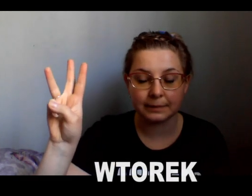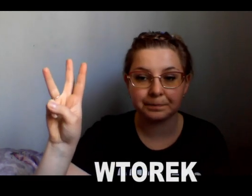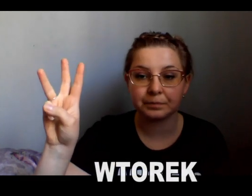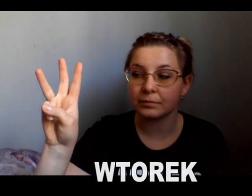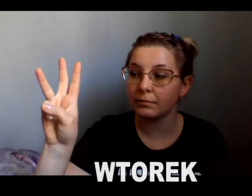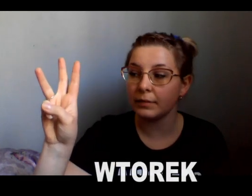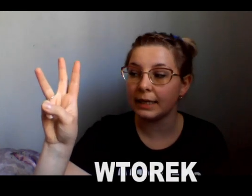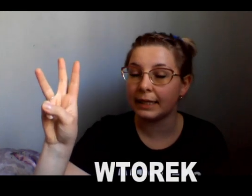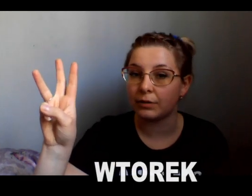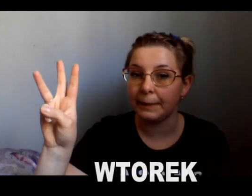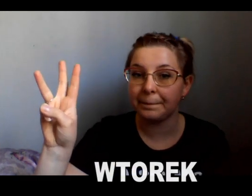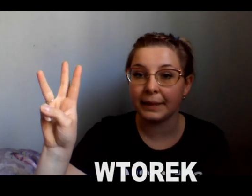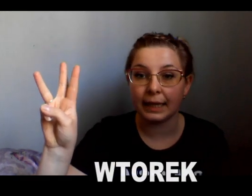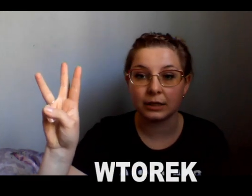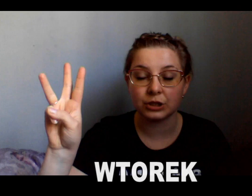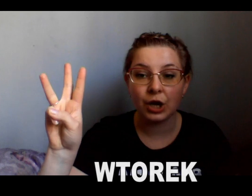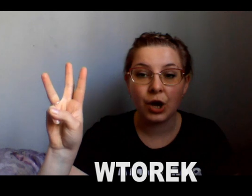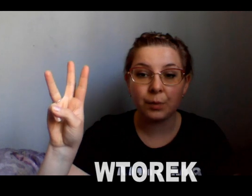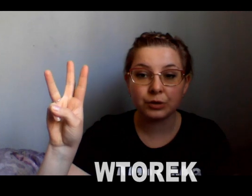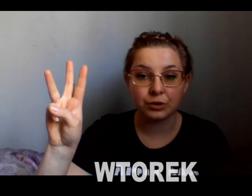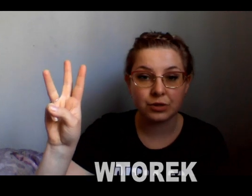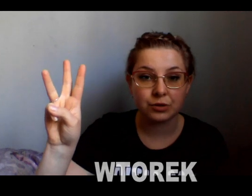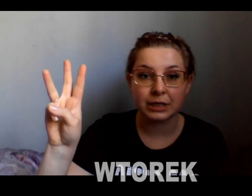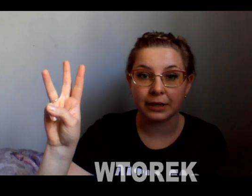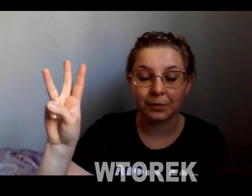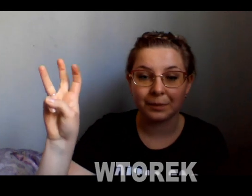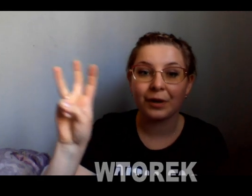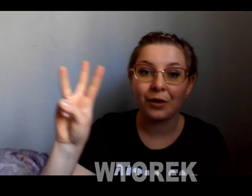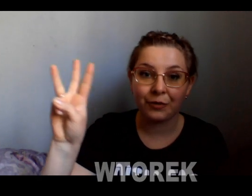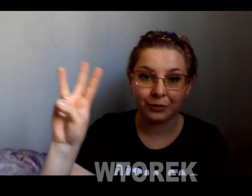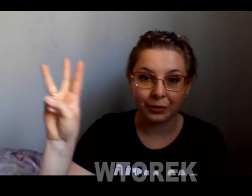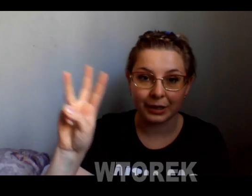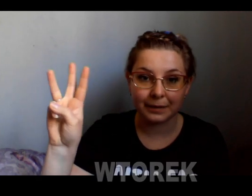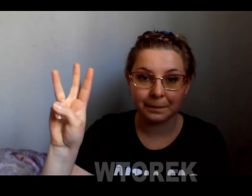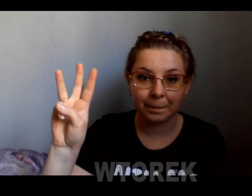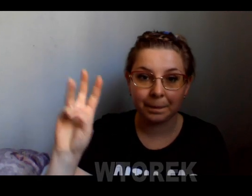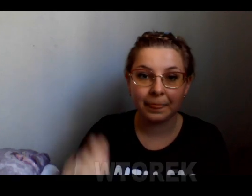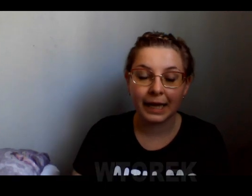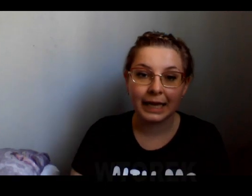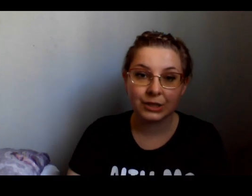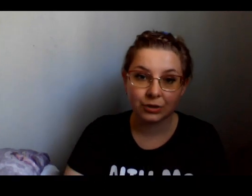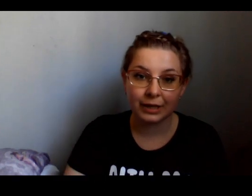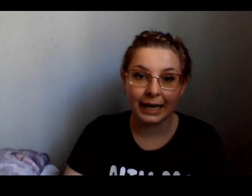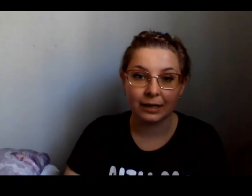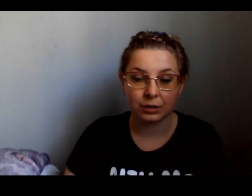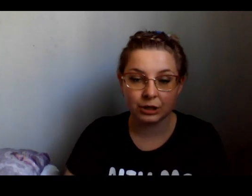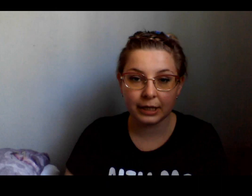na dole i należy potrząsnąć ręką. Torek. Środa analogicznie.